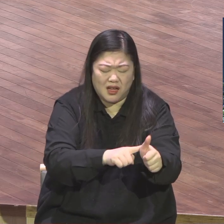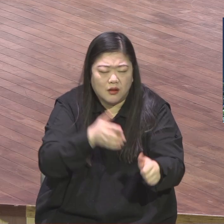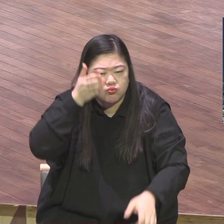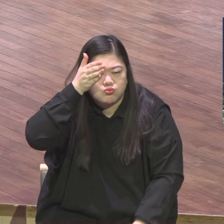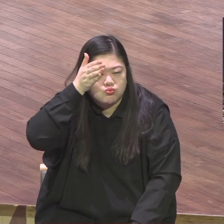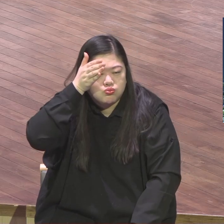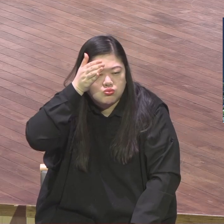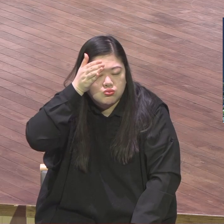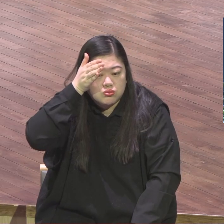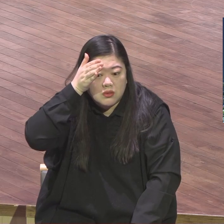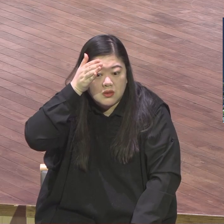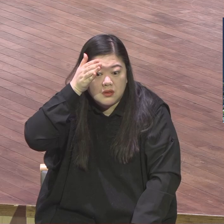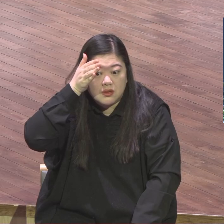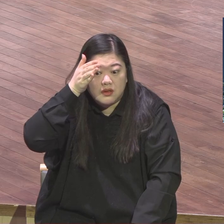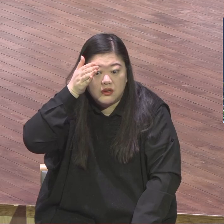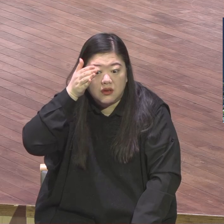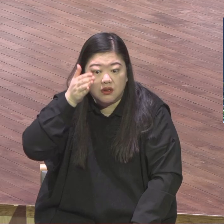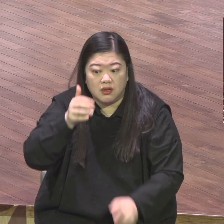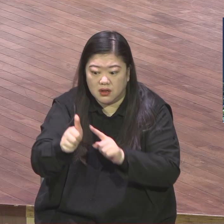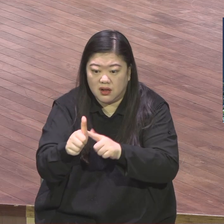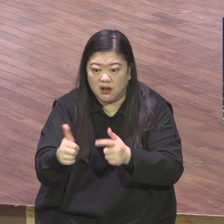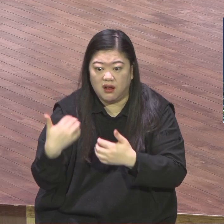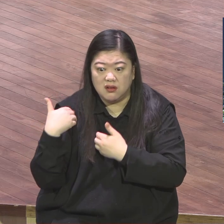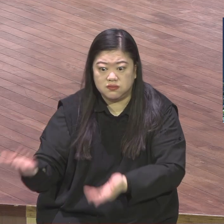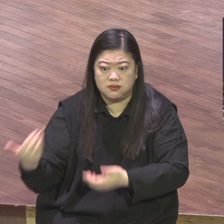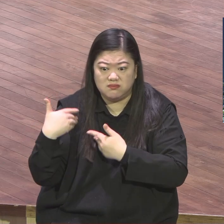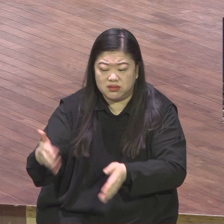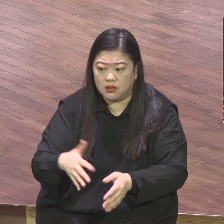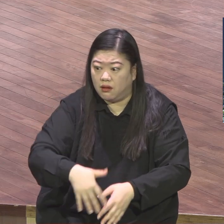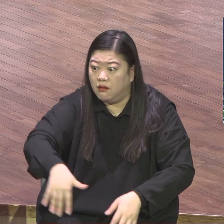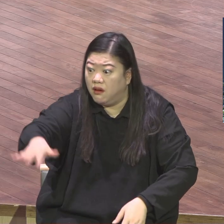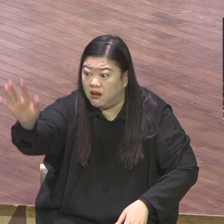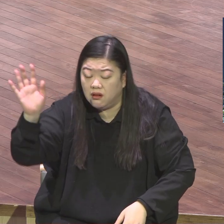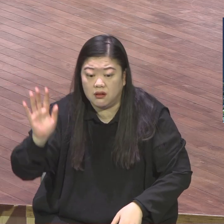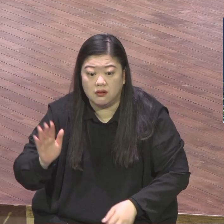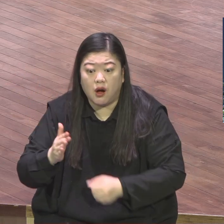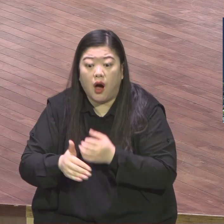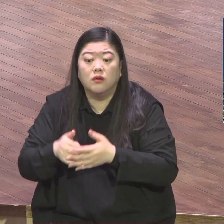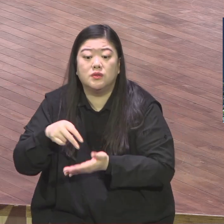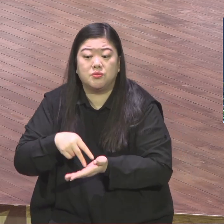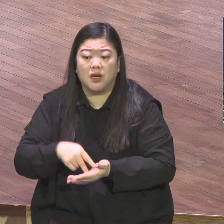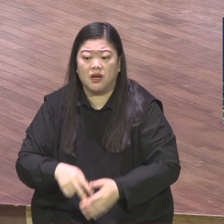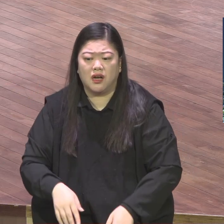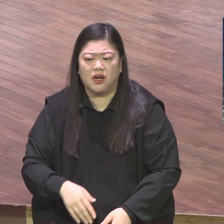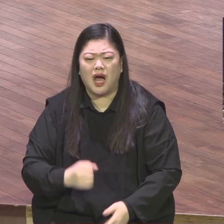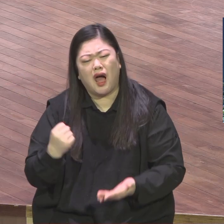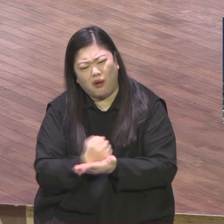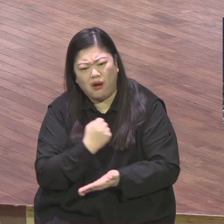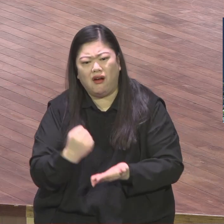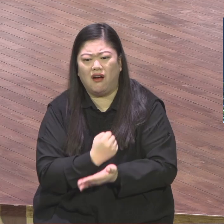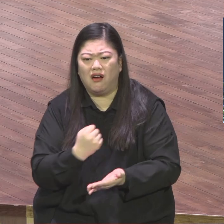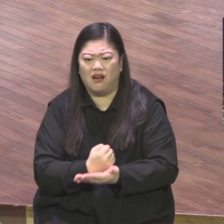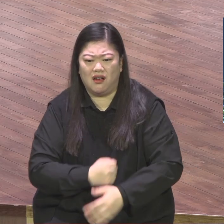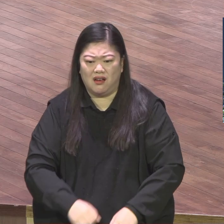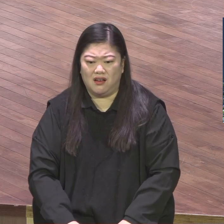자녀가 그러나 이 땅에 삶에서 어떻게 쓰임 받겠습니까 하나님께서 직분을 해서 올인하는데 어떻게 직분을 계속 주겠냐고